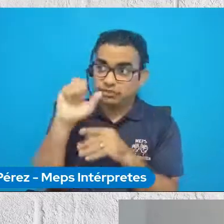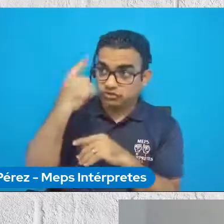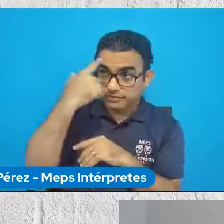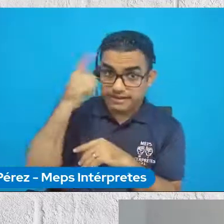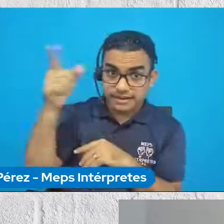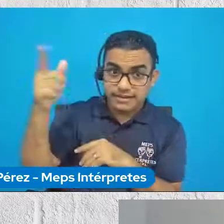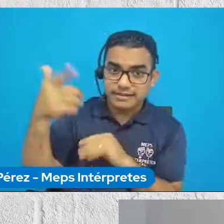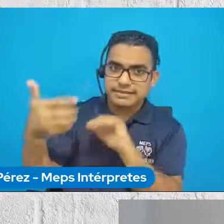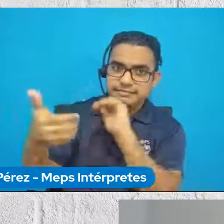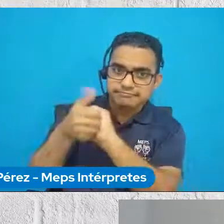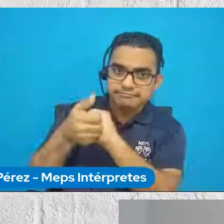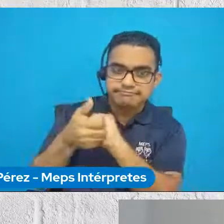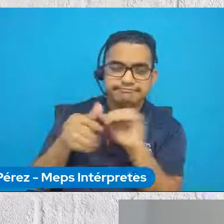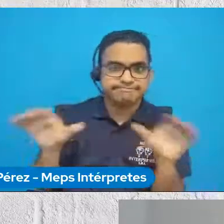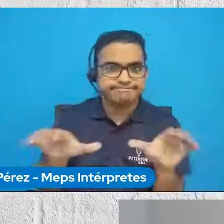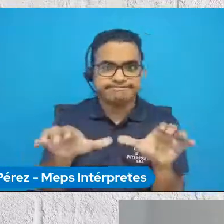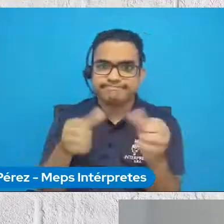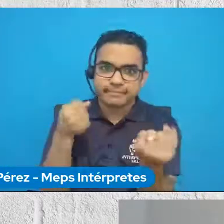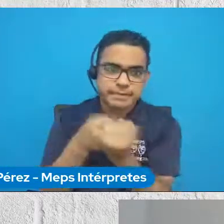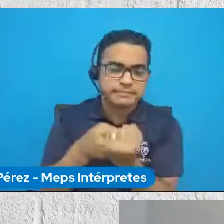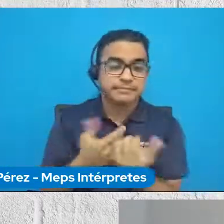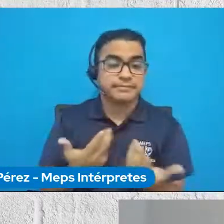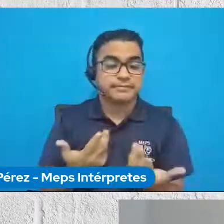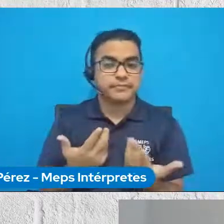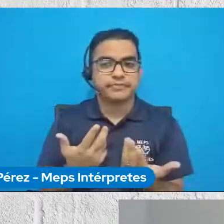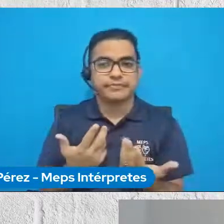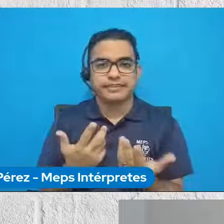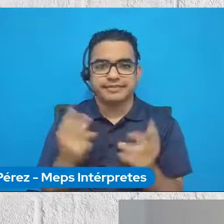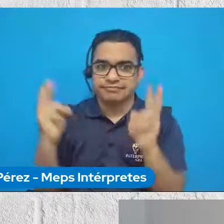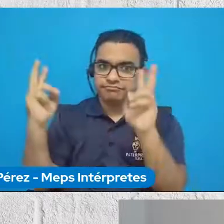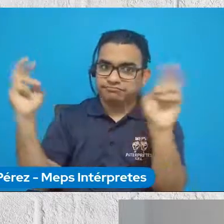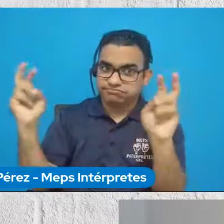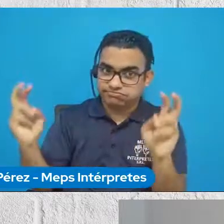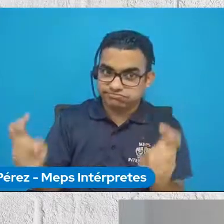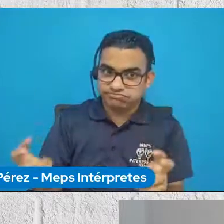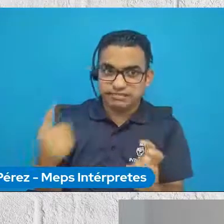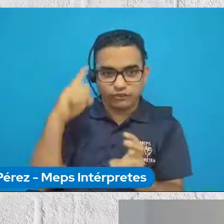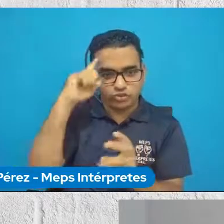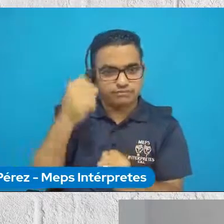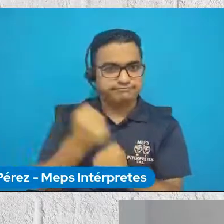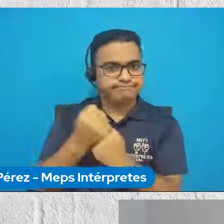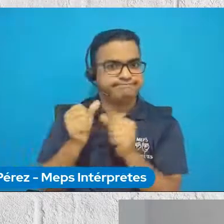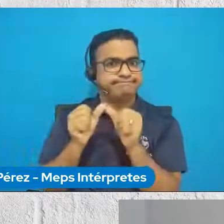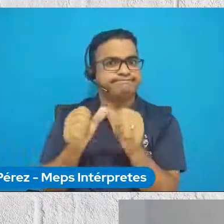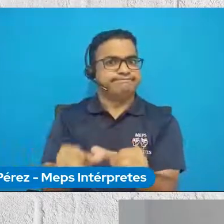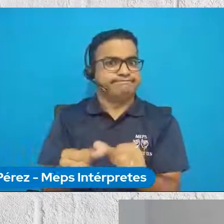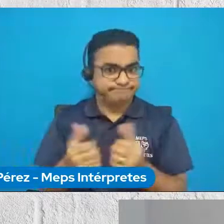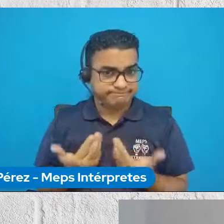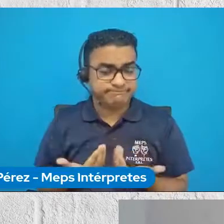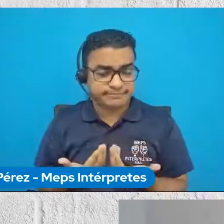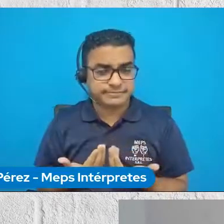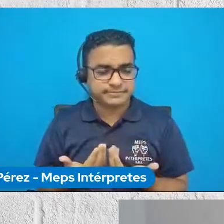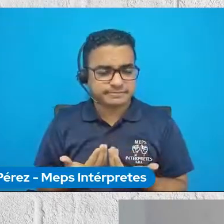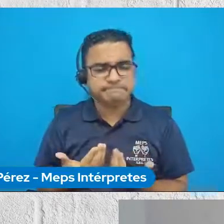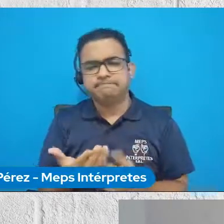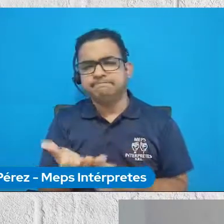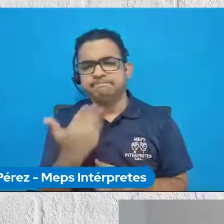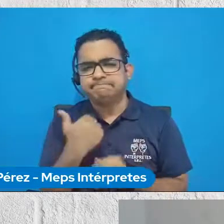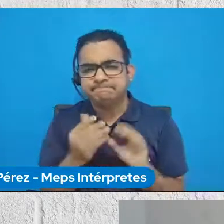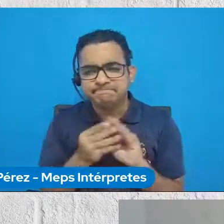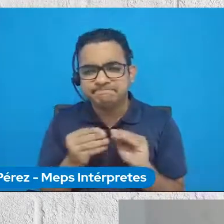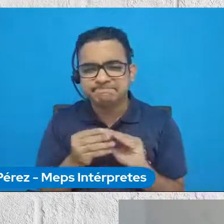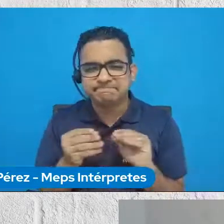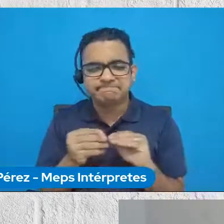acciones como muy interesantes y de distintas temáticas del desarrollo sostenible. Cuéntame ahora concretamente